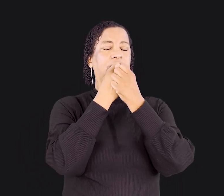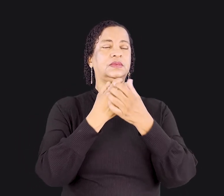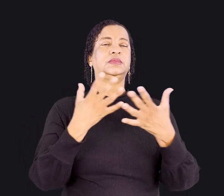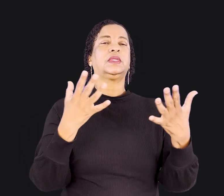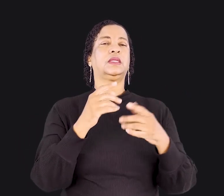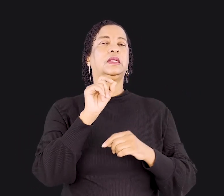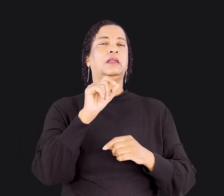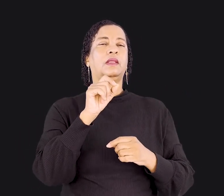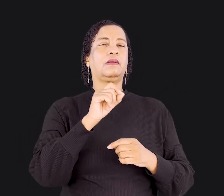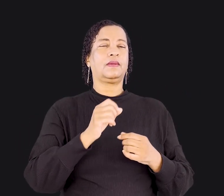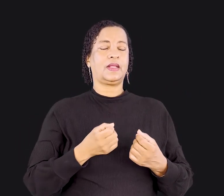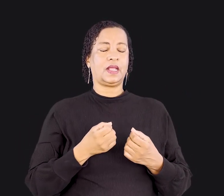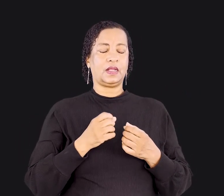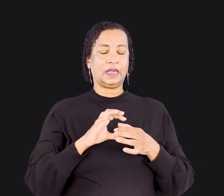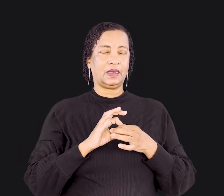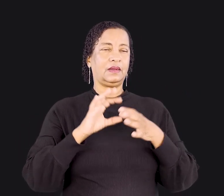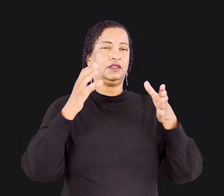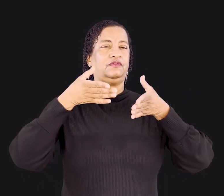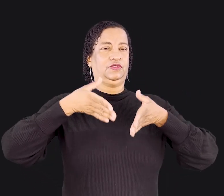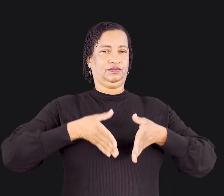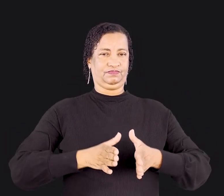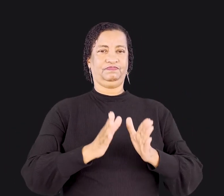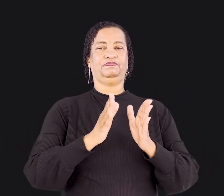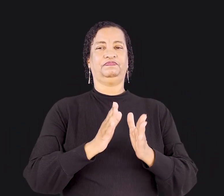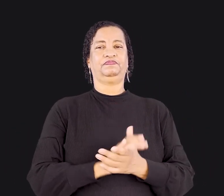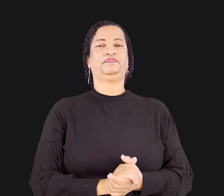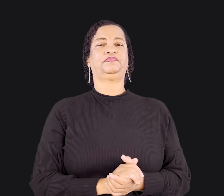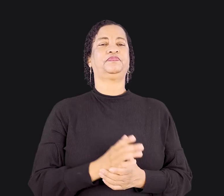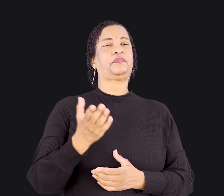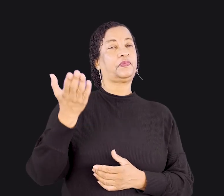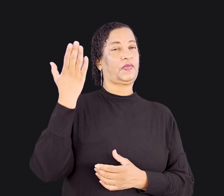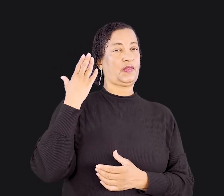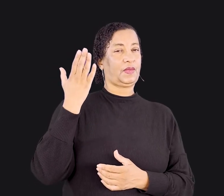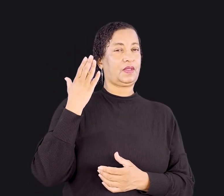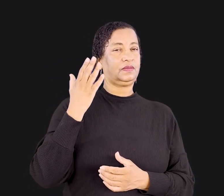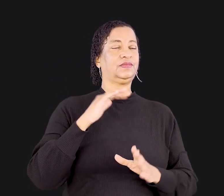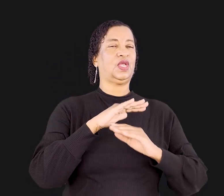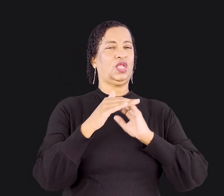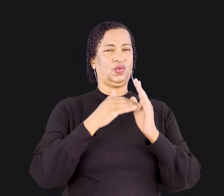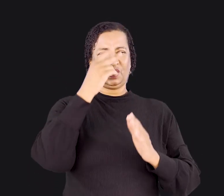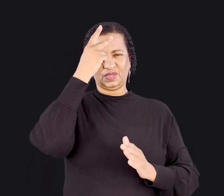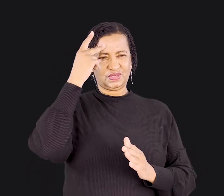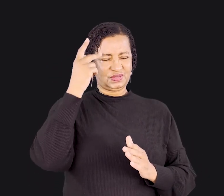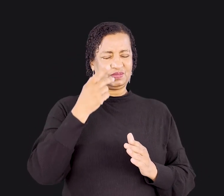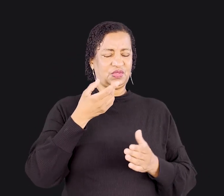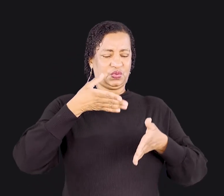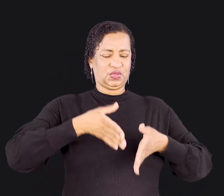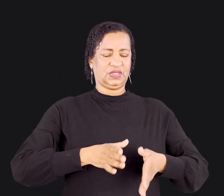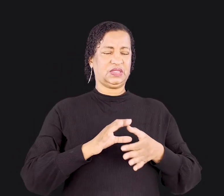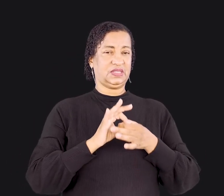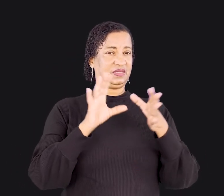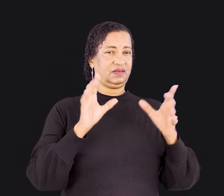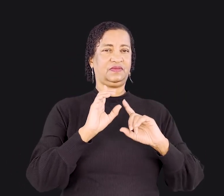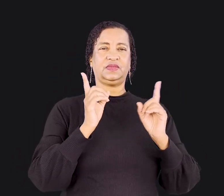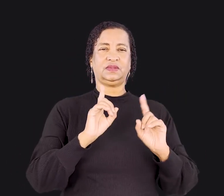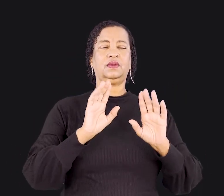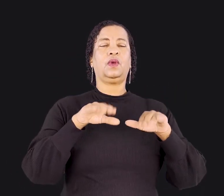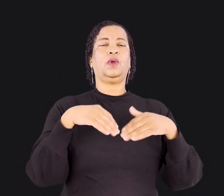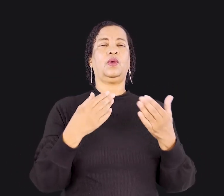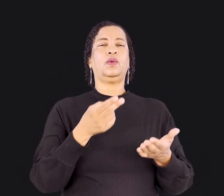livre de nascimento. E naquele tempo, nem todo mundo nascia livre. Quando Paulo escreveu esta carta, uma